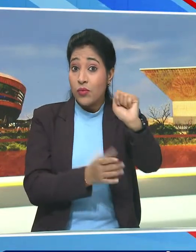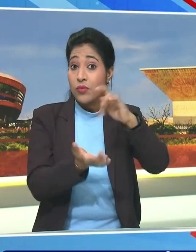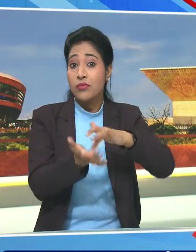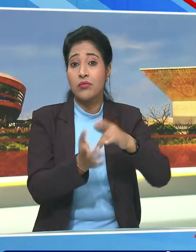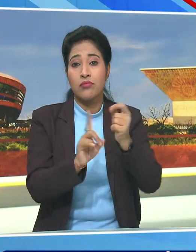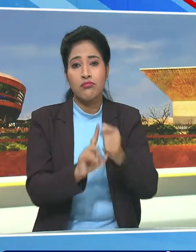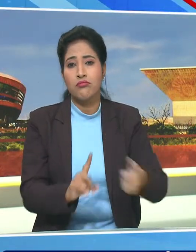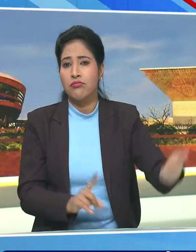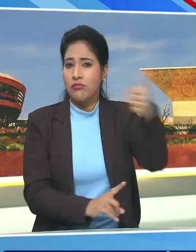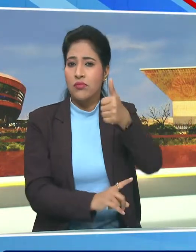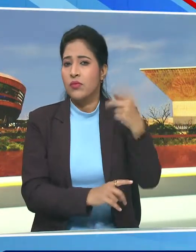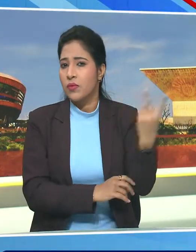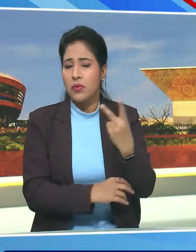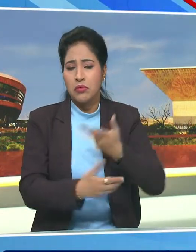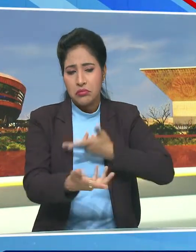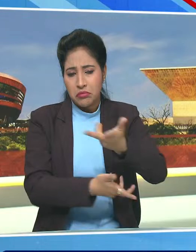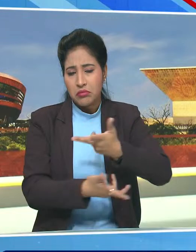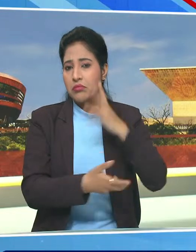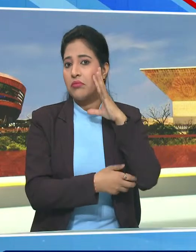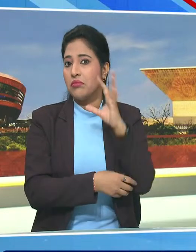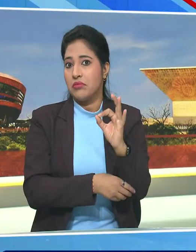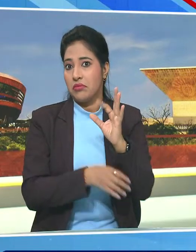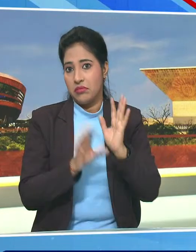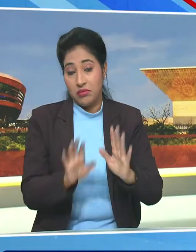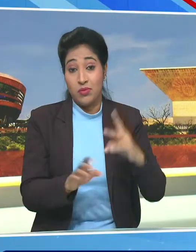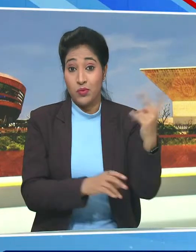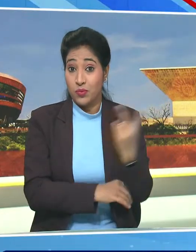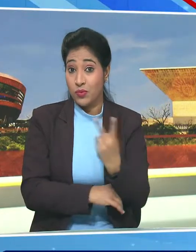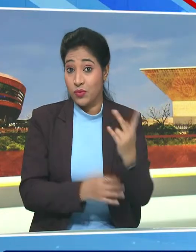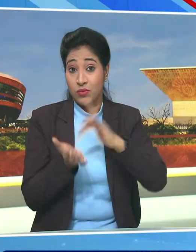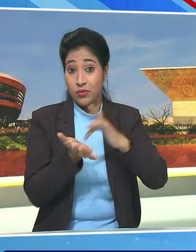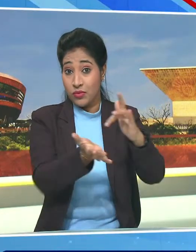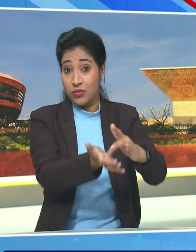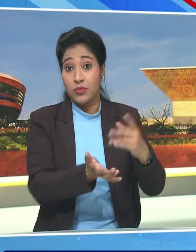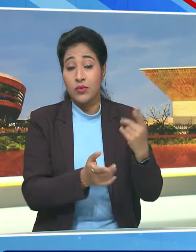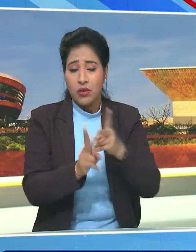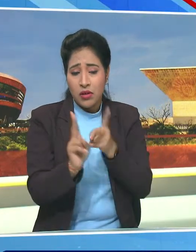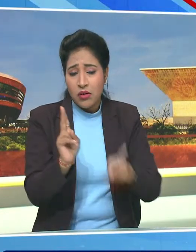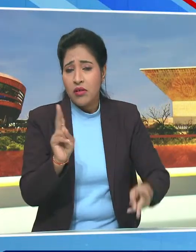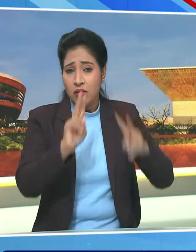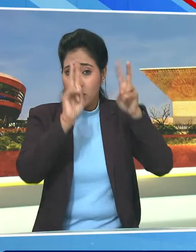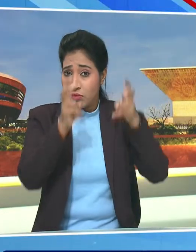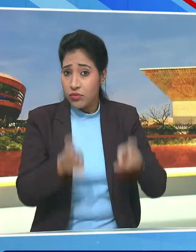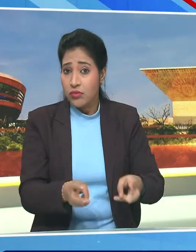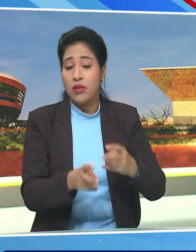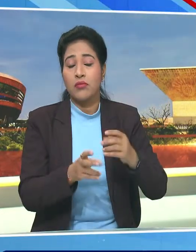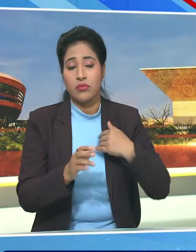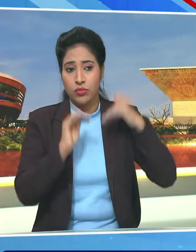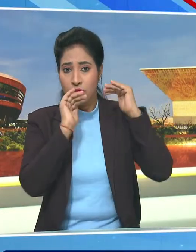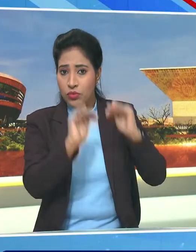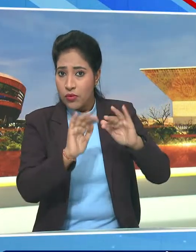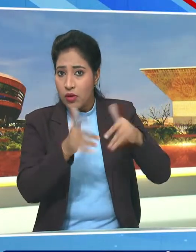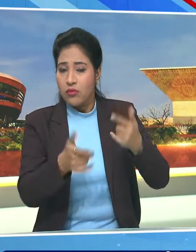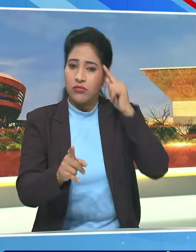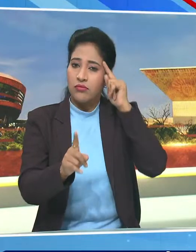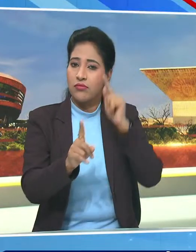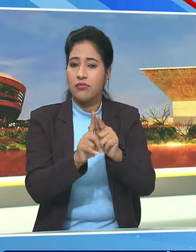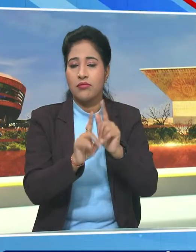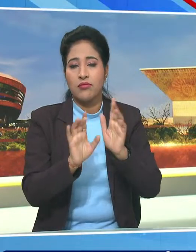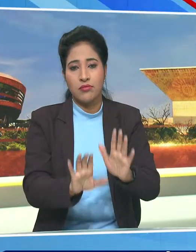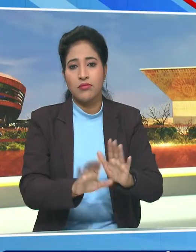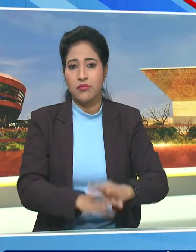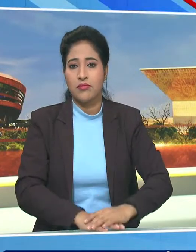राश्पती के बीच वारता बहुत एहम रही दोनों देशों के बीच विभिन शित्रों में सहयोग बढ़ाने पर सहमती बनी